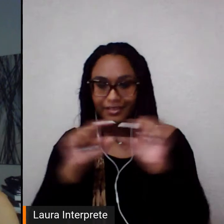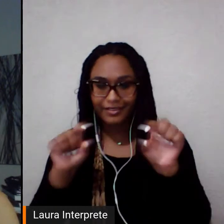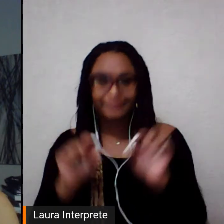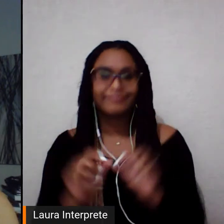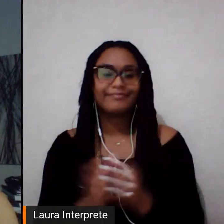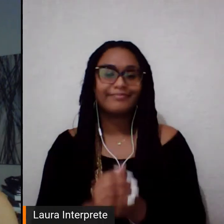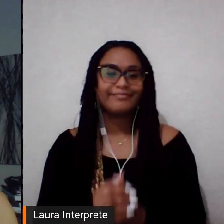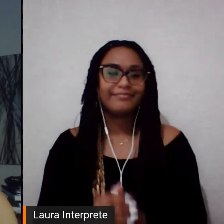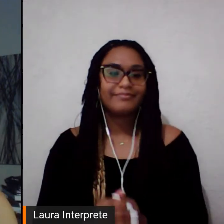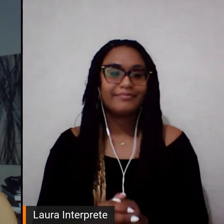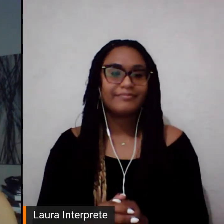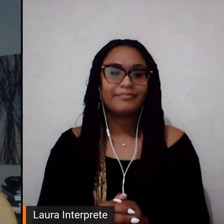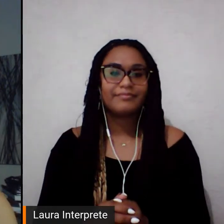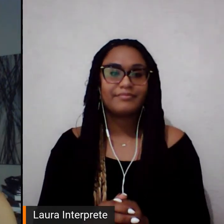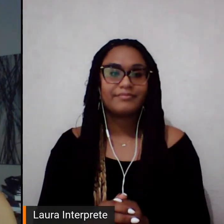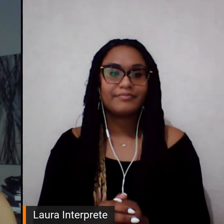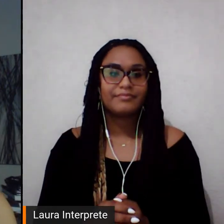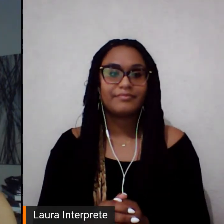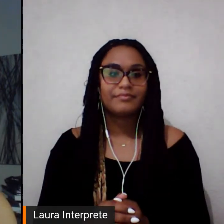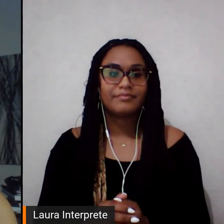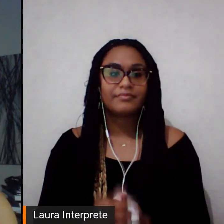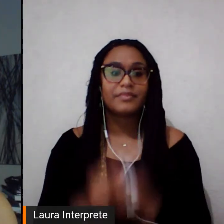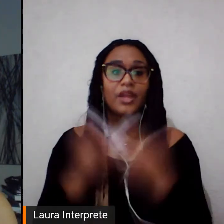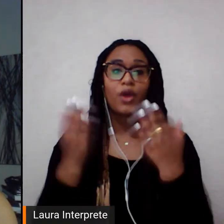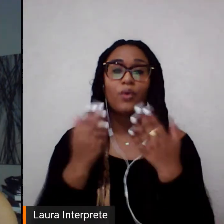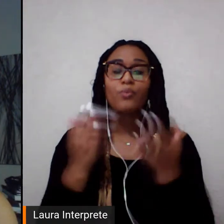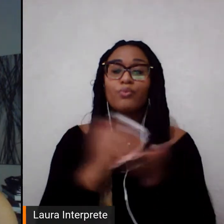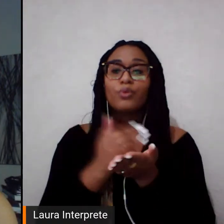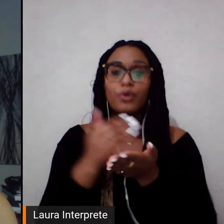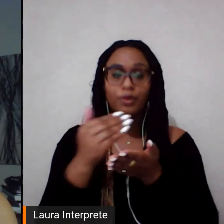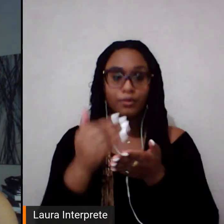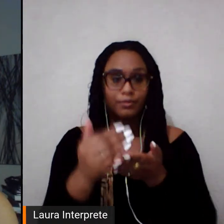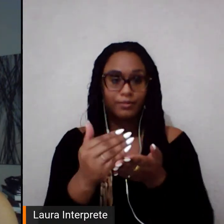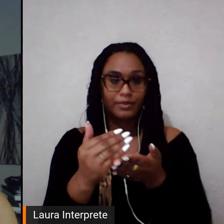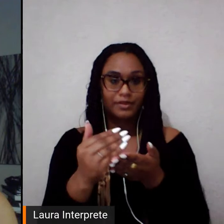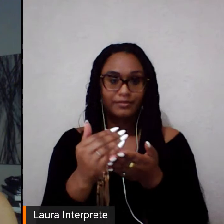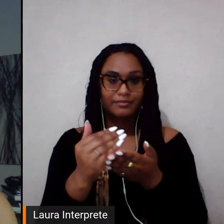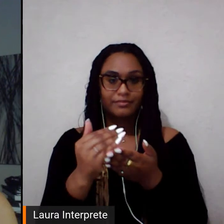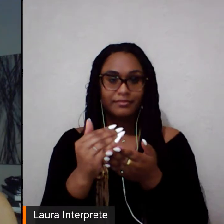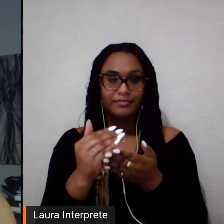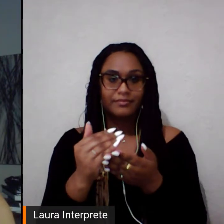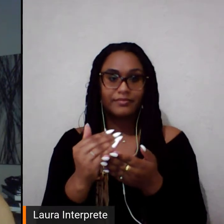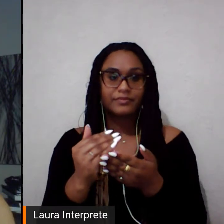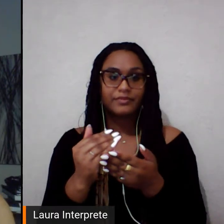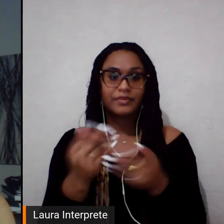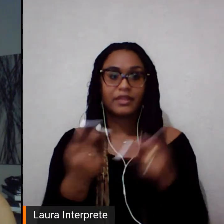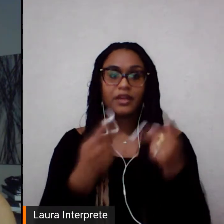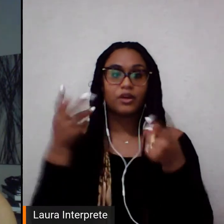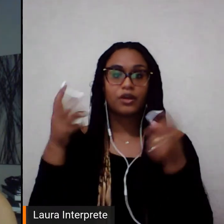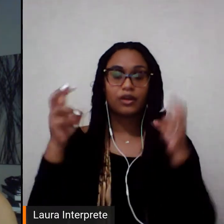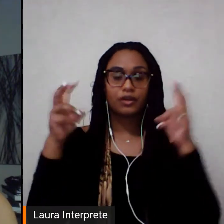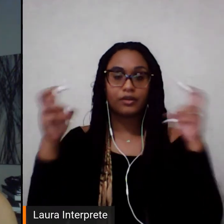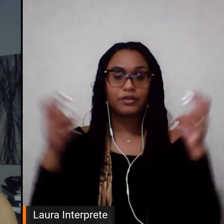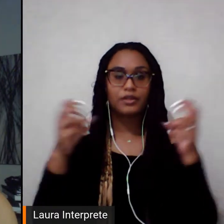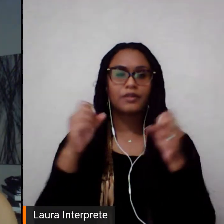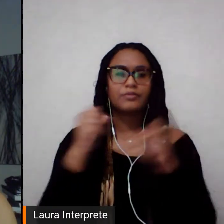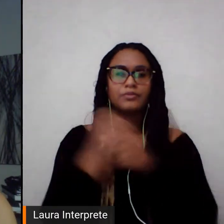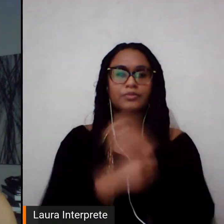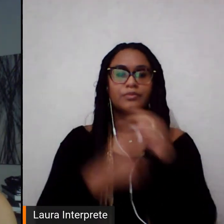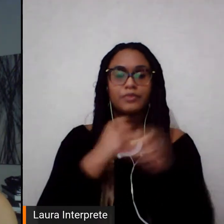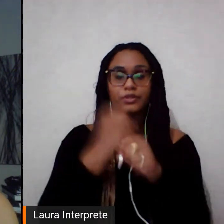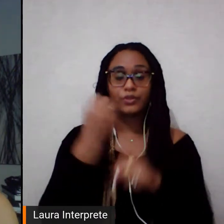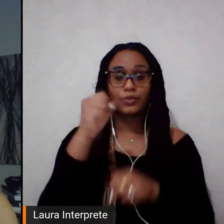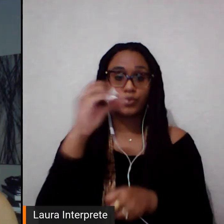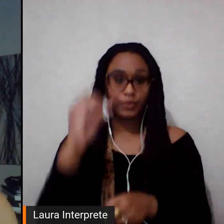Iniciamos hoje a série de webinários proibidas e insurgentes, os 80 anos da lei que vetou mulheres no